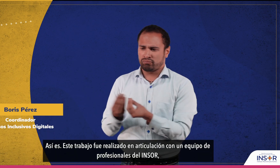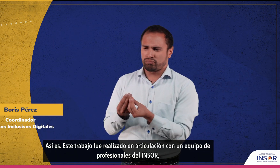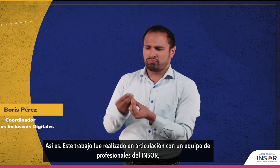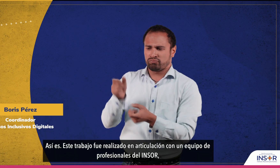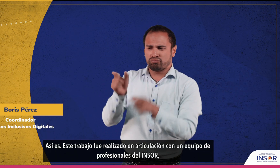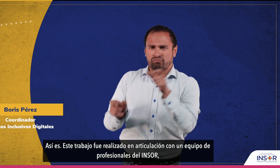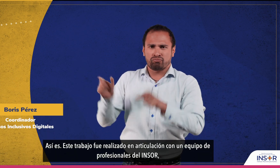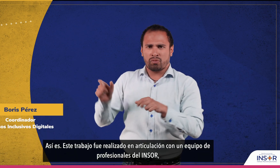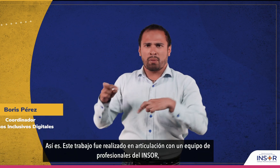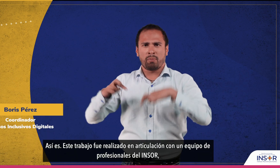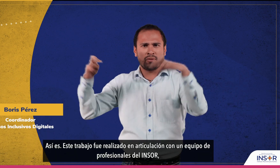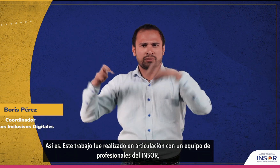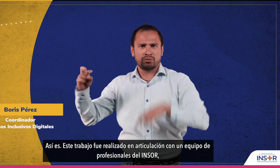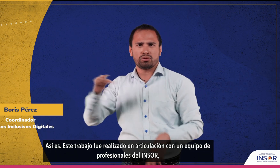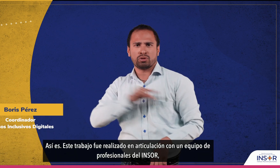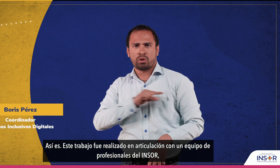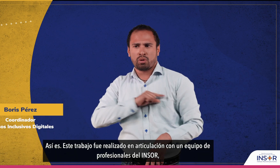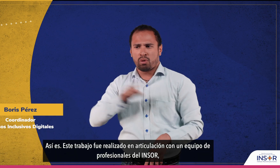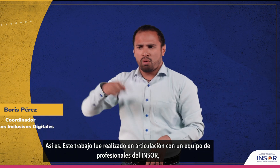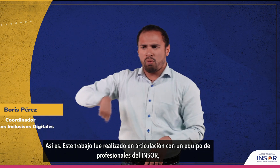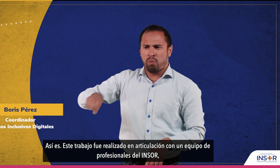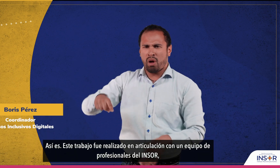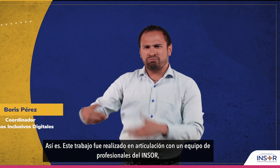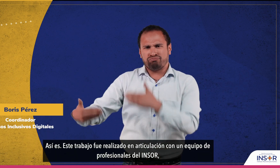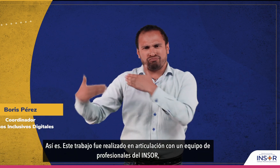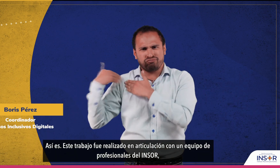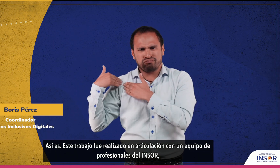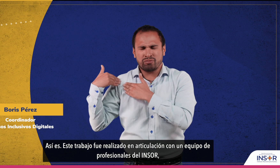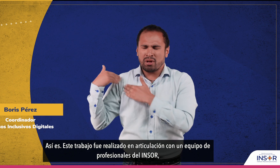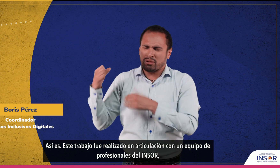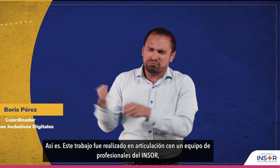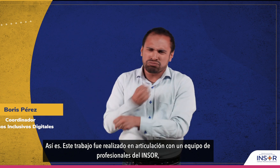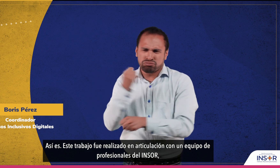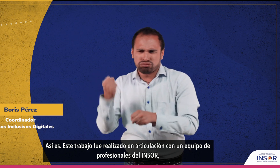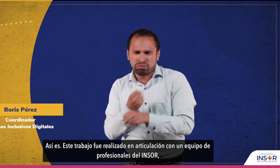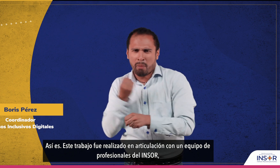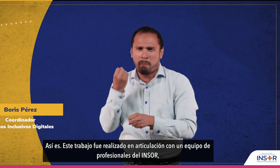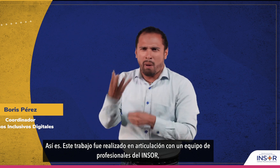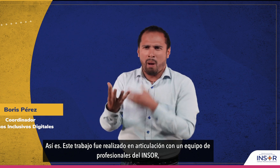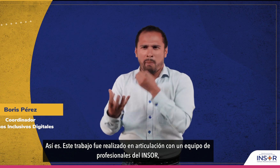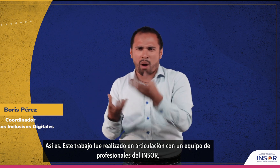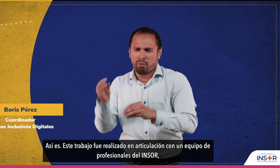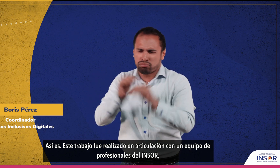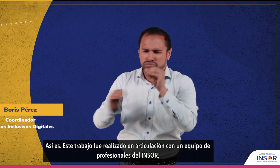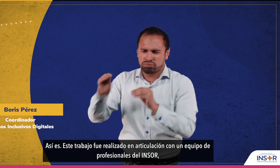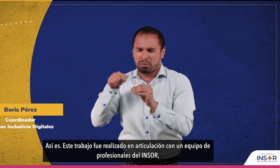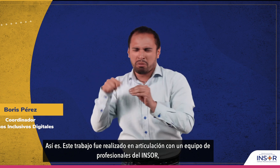Así es, este trabajo fue realizado en articulación con un equipo de profesionales del INSOR,